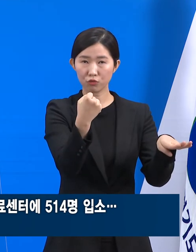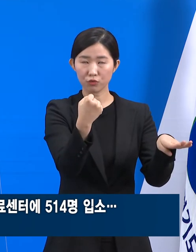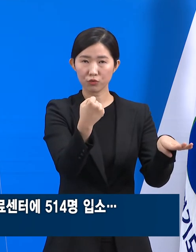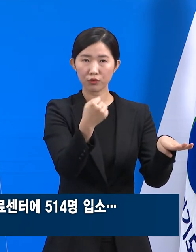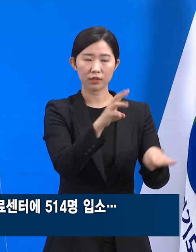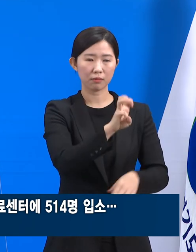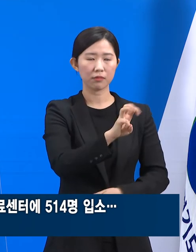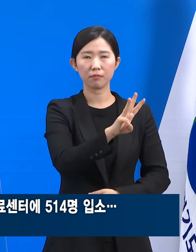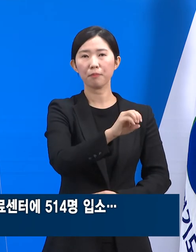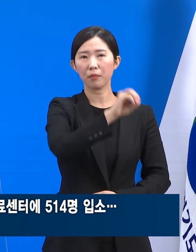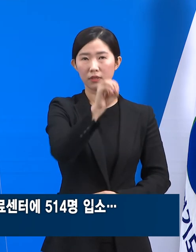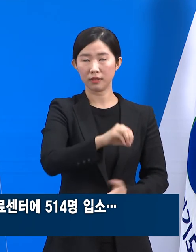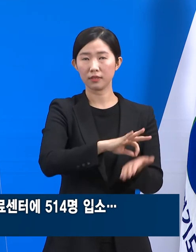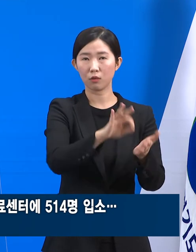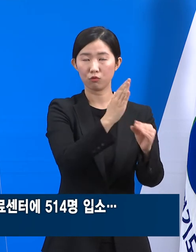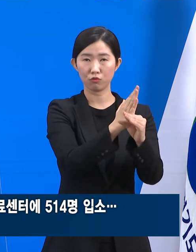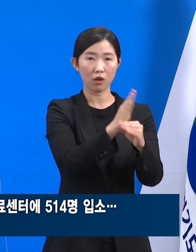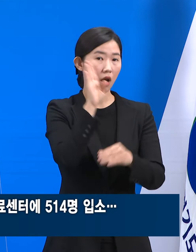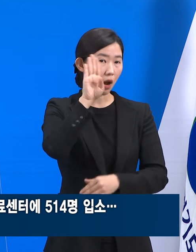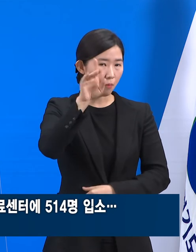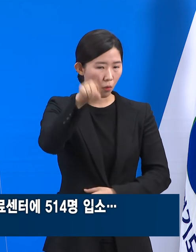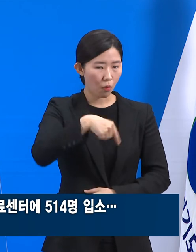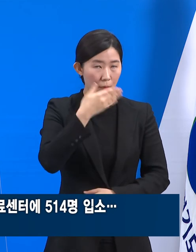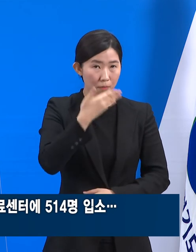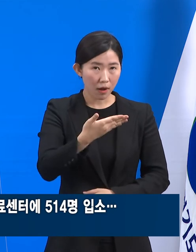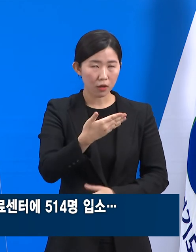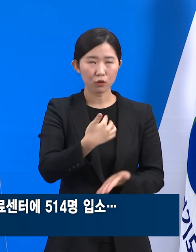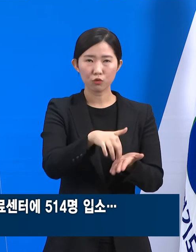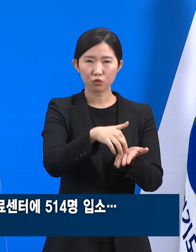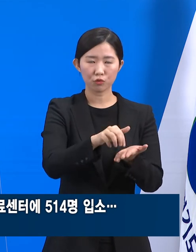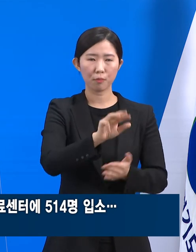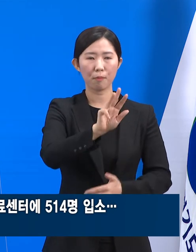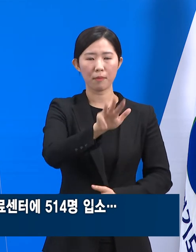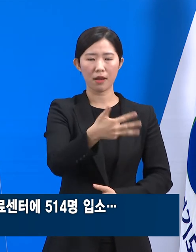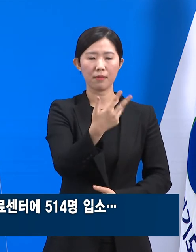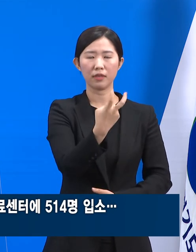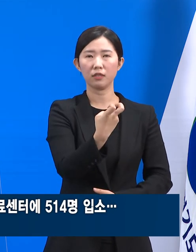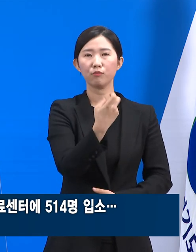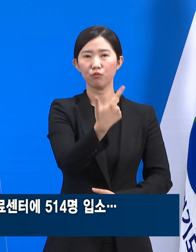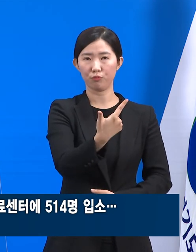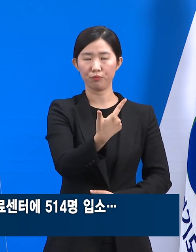보이며 자녀 수용 가능 인원은 826명입니다.